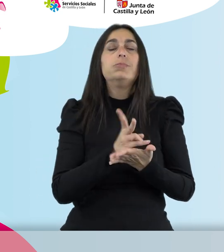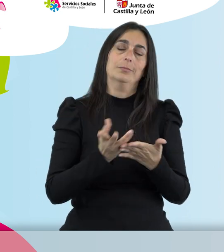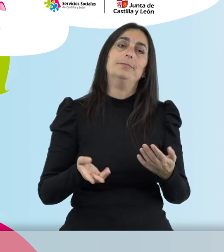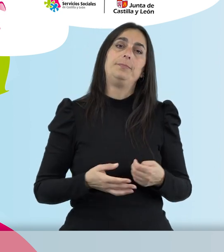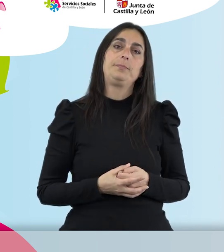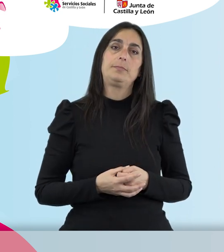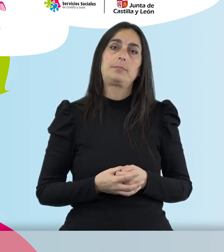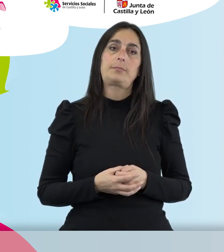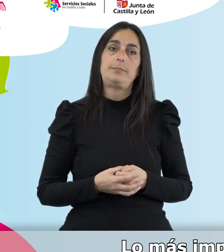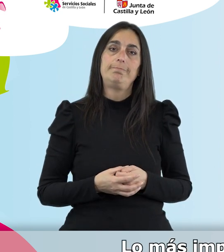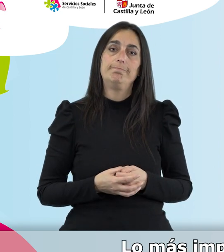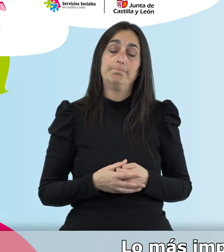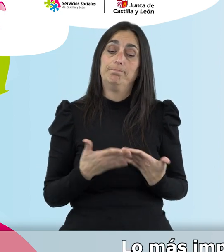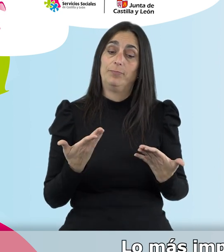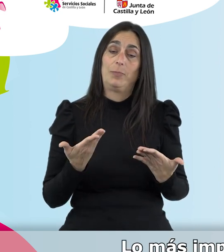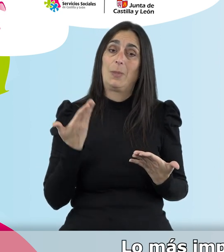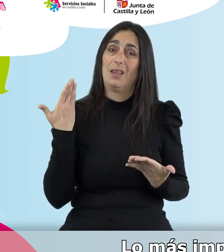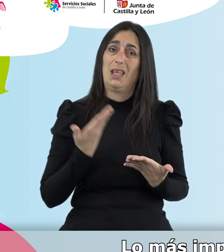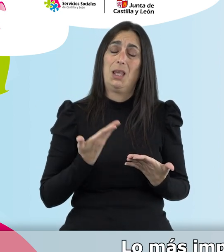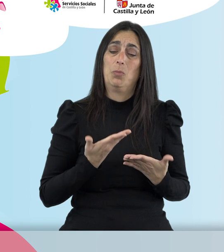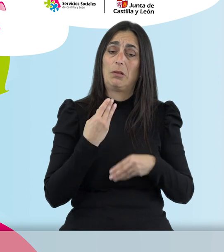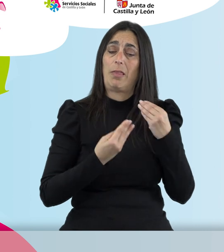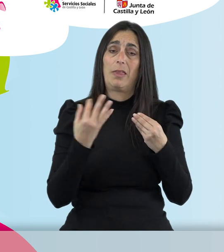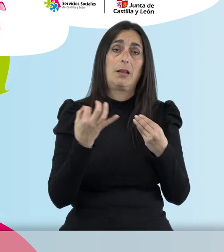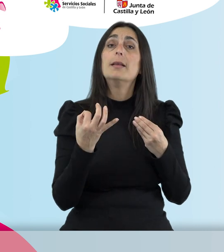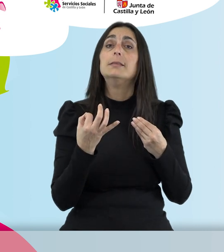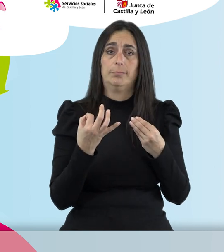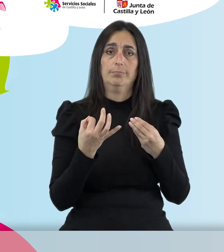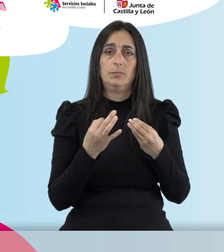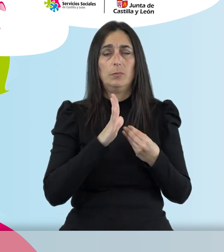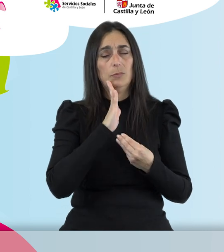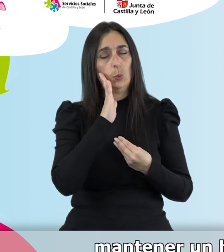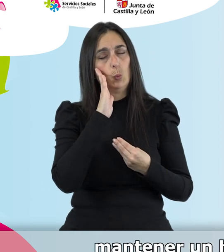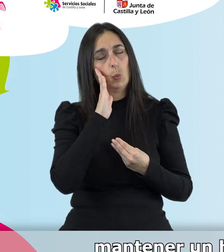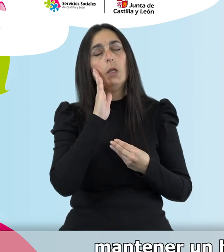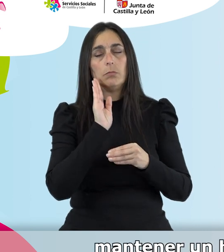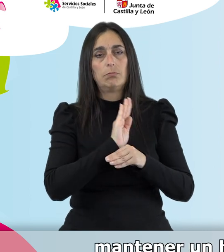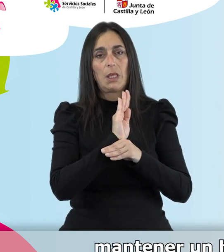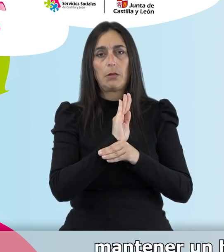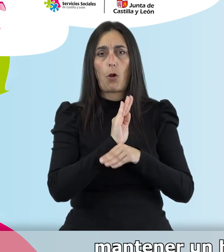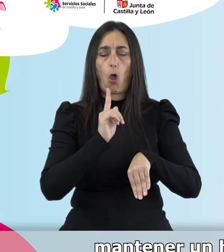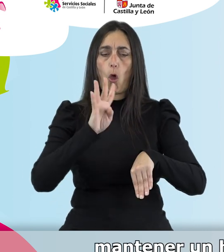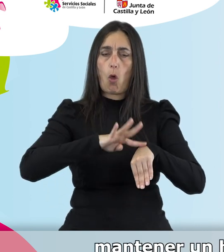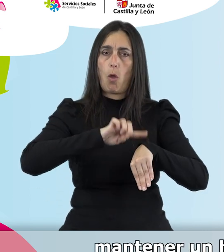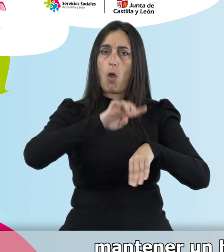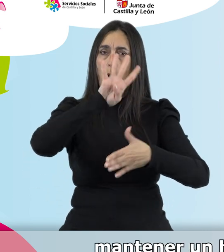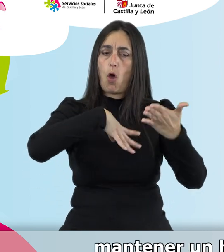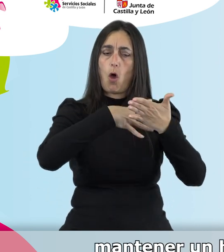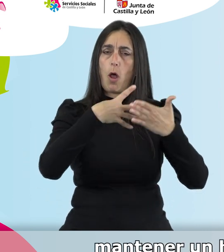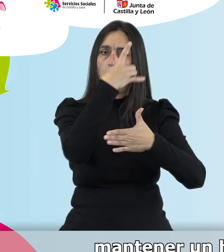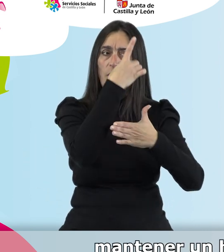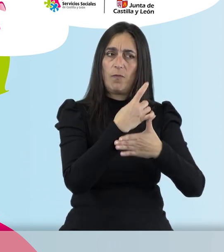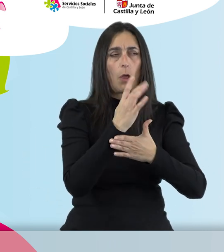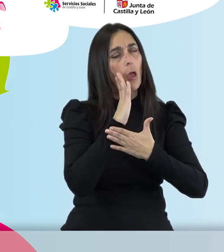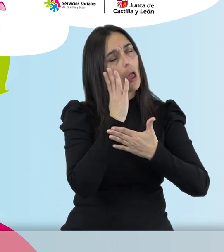del sueño. Lo más importante que tenemos que hacer es mantener una buena higiene del sueño, mantener un horario fijo para acostarnos y